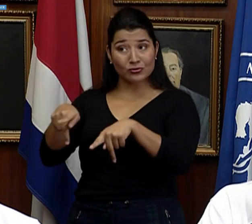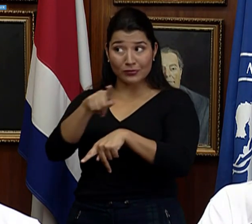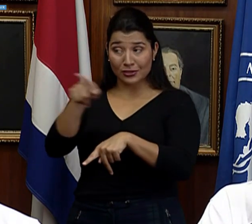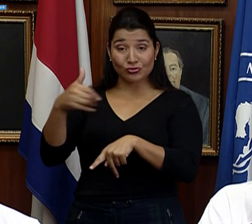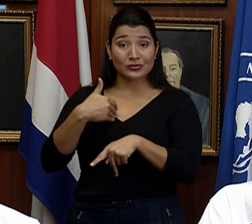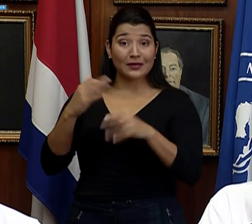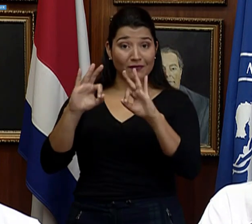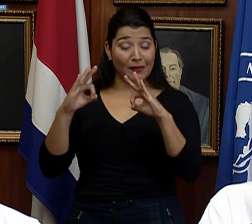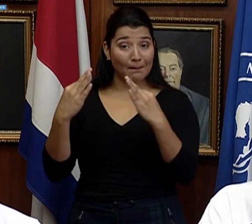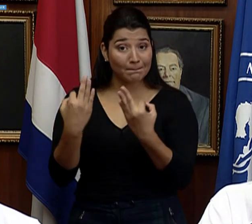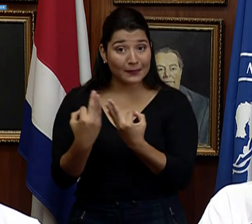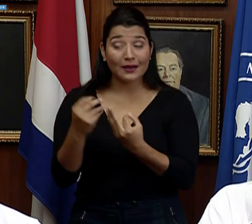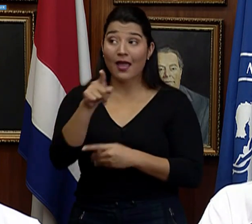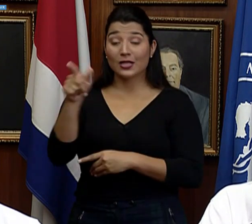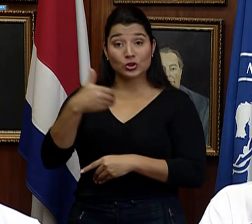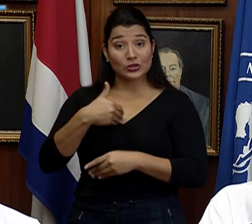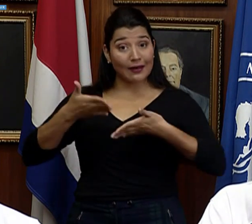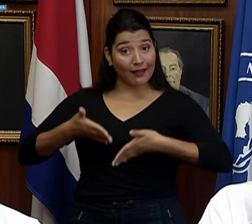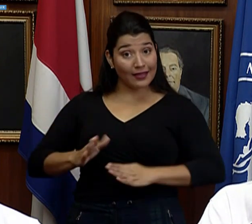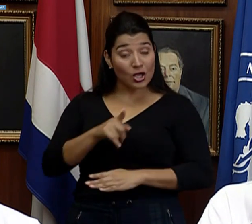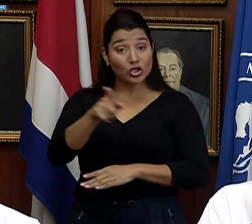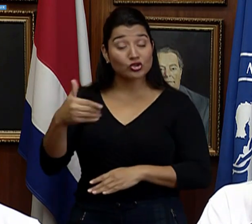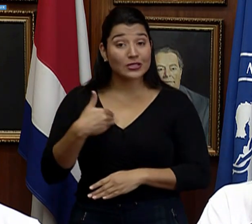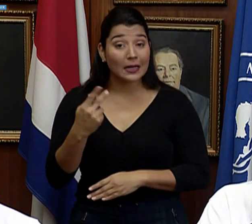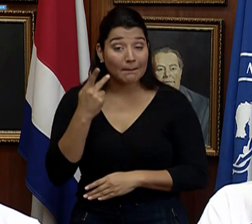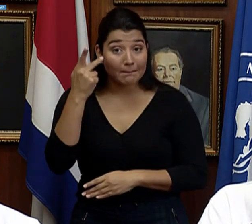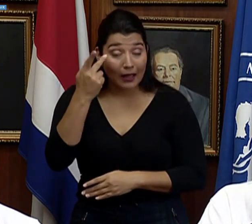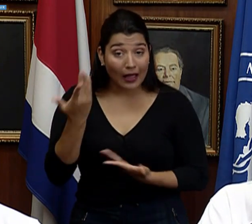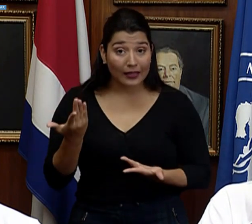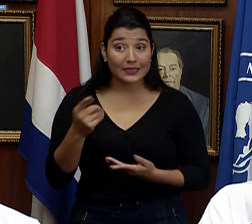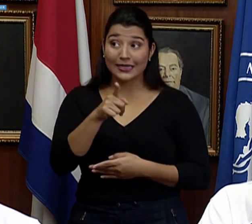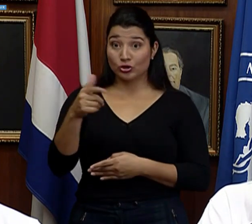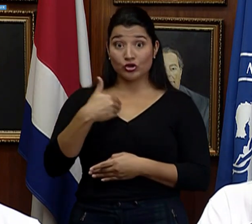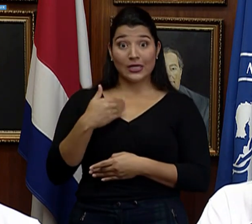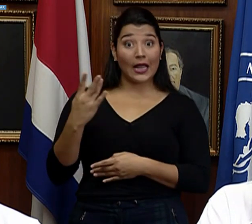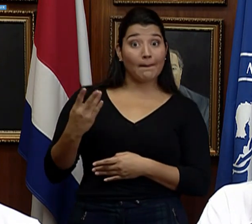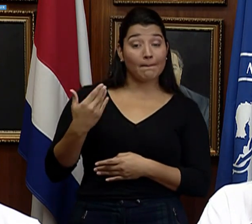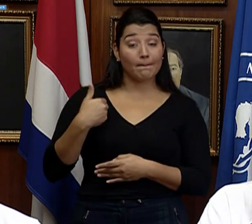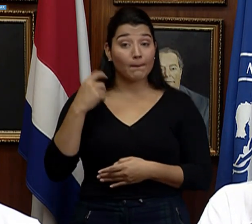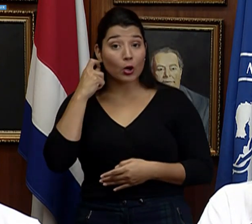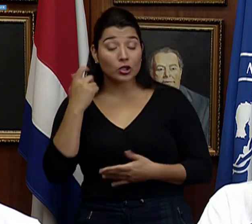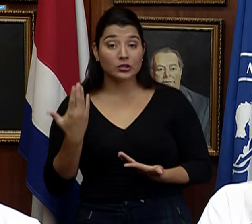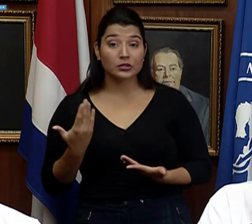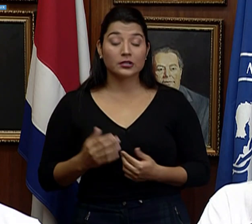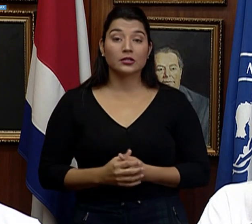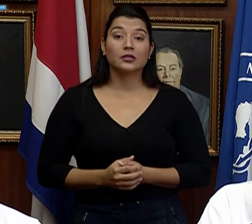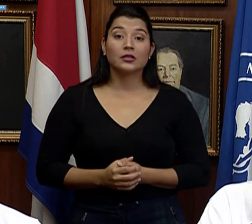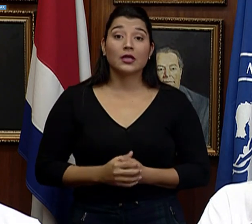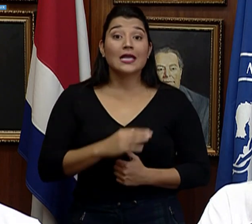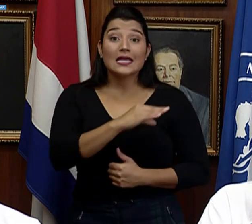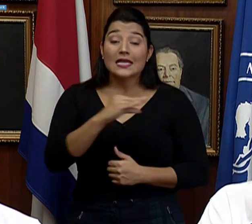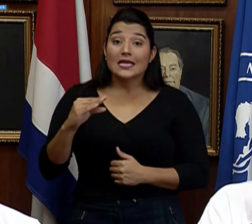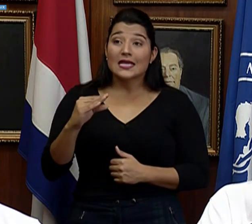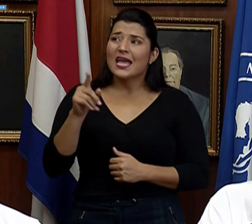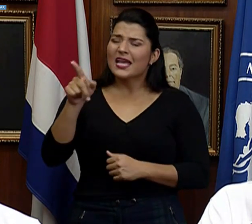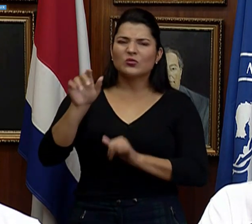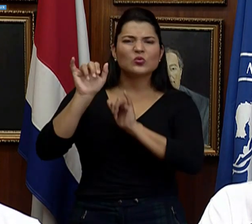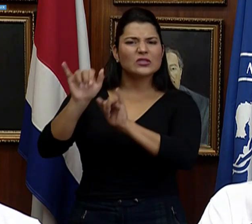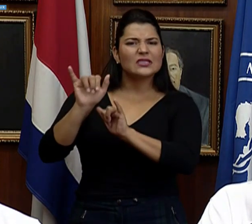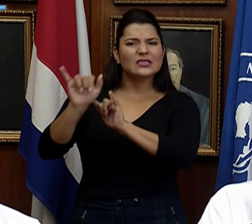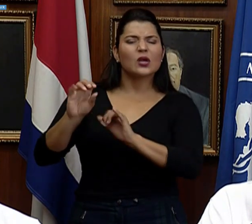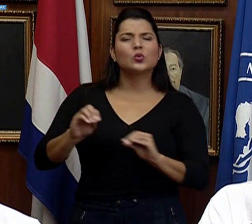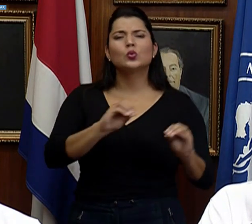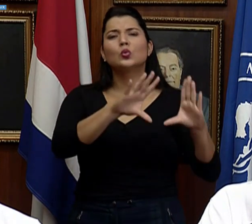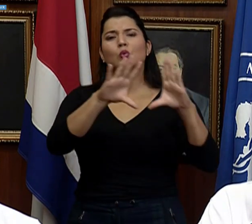familias, ellos tienen hijos, tienen padres, tienen cónyuges y están ahí día y noche